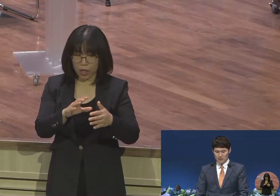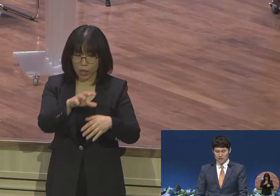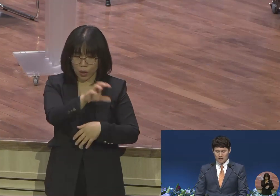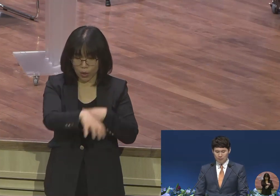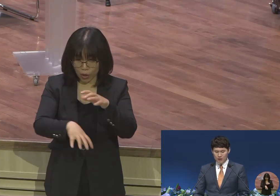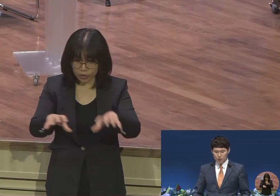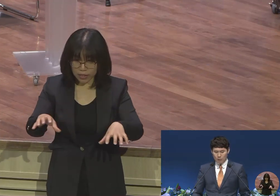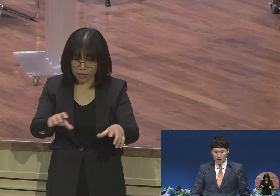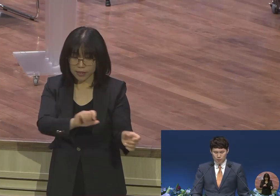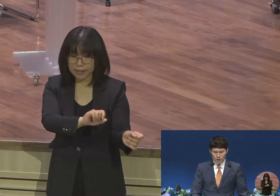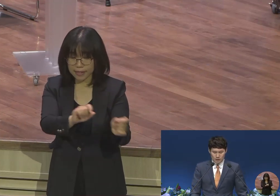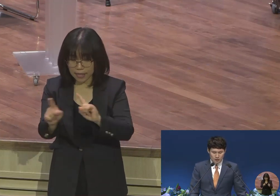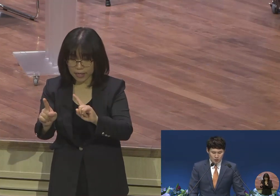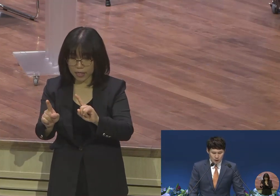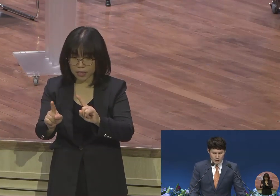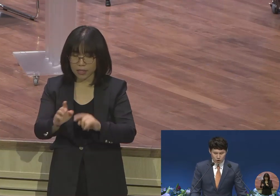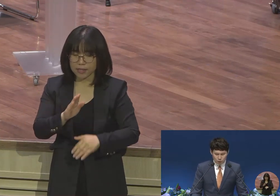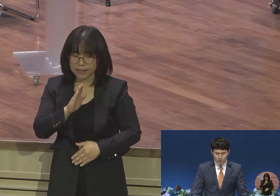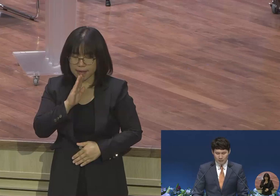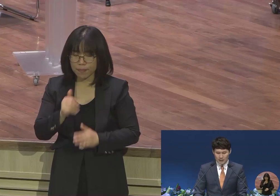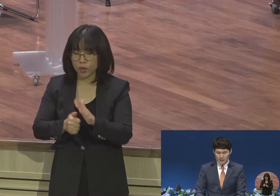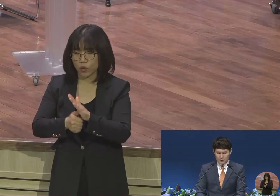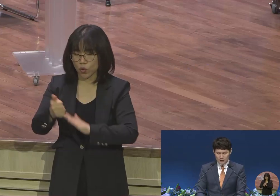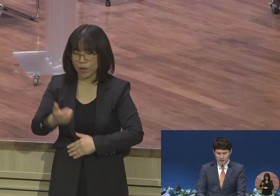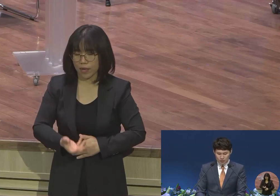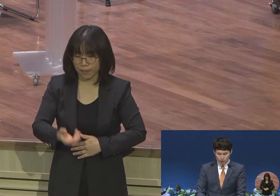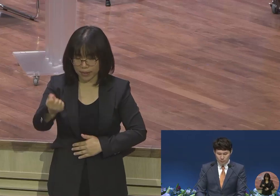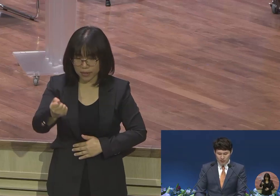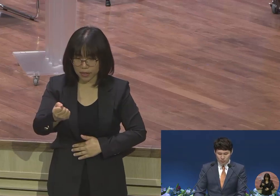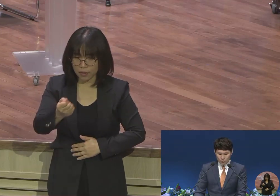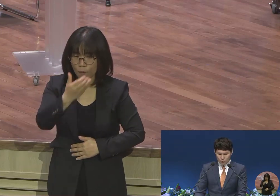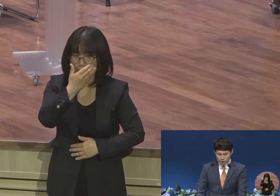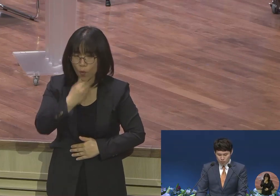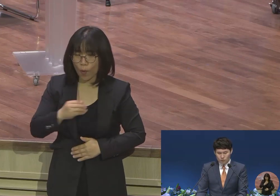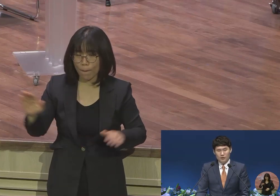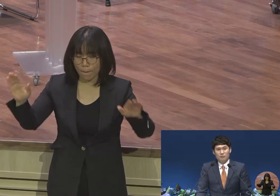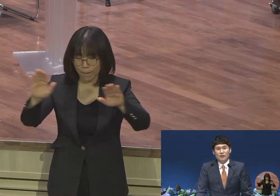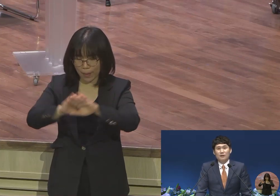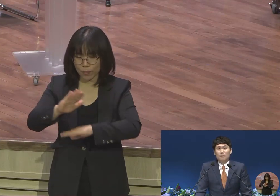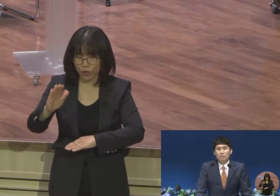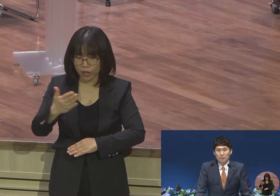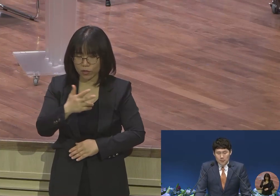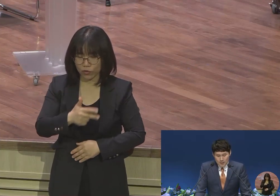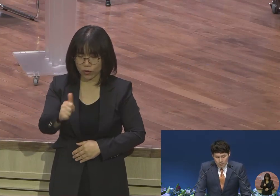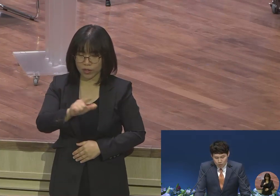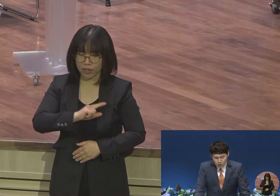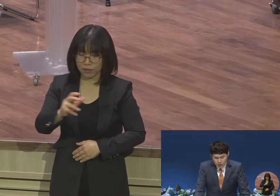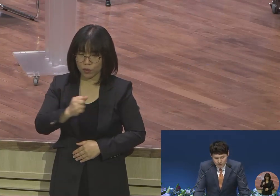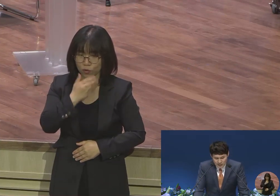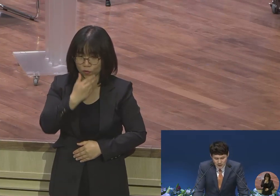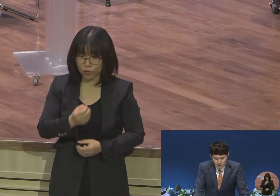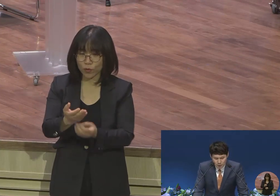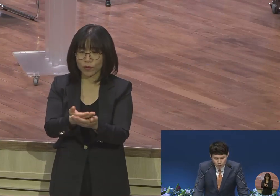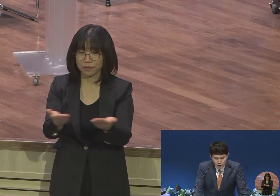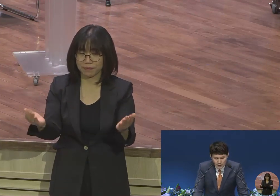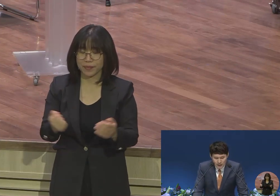참된 소망을 품는 축복의 밤이 되시기를 주님의 이름으로 축복을 드립니다 오늘 10편 42편 5절에